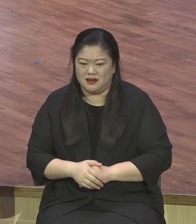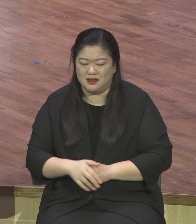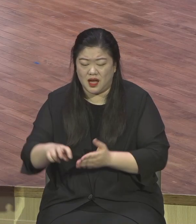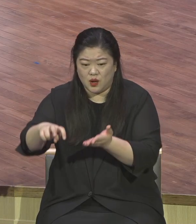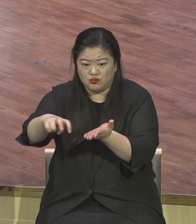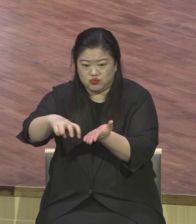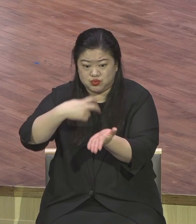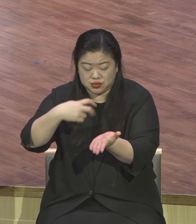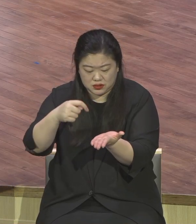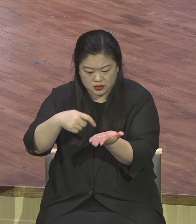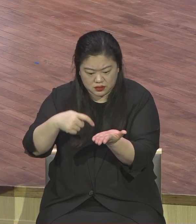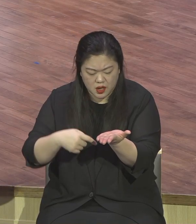깨닫지를 못해요